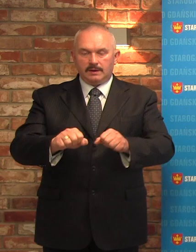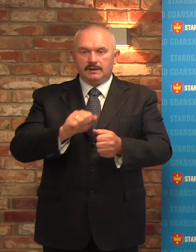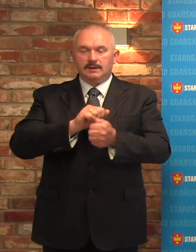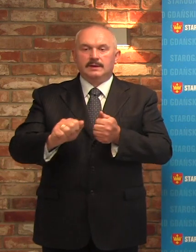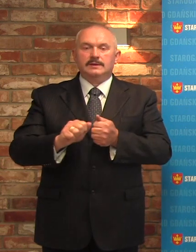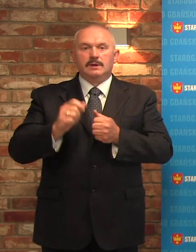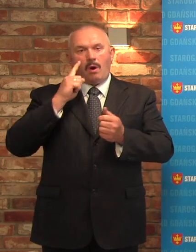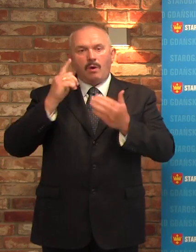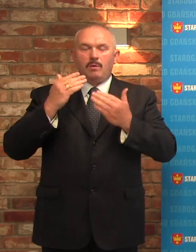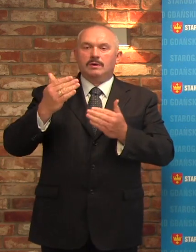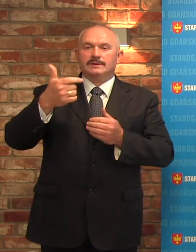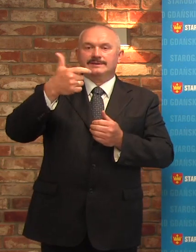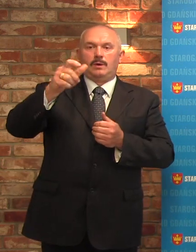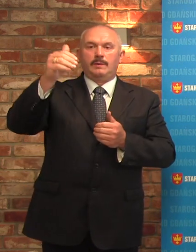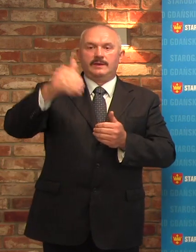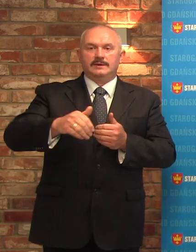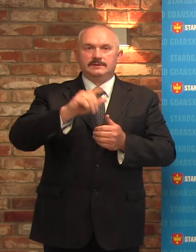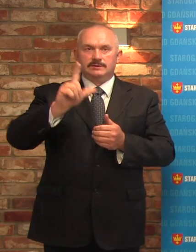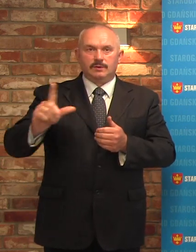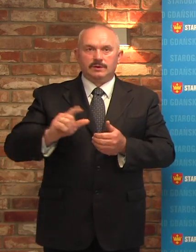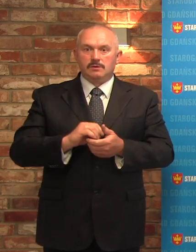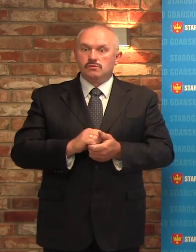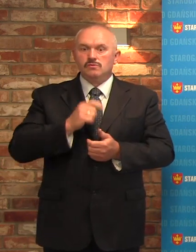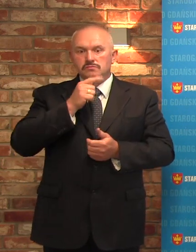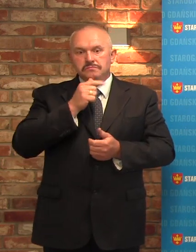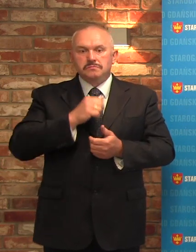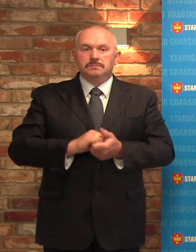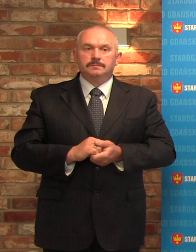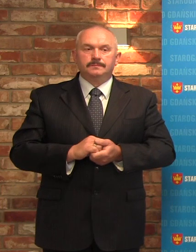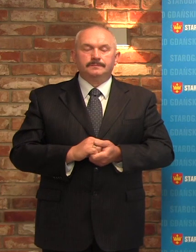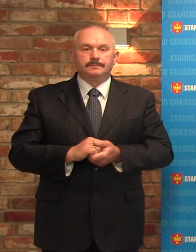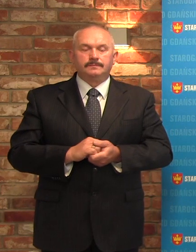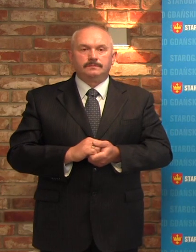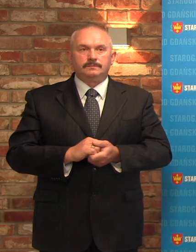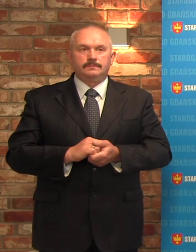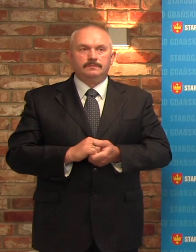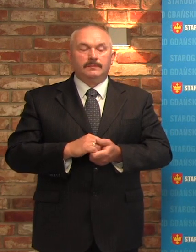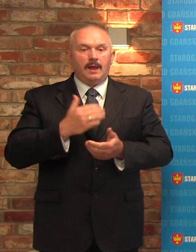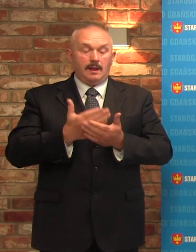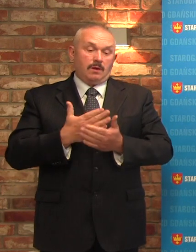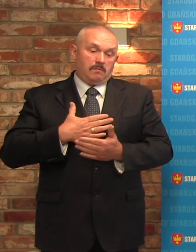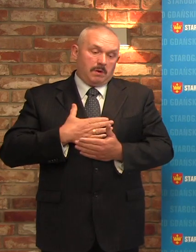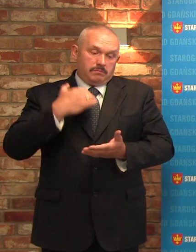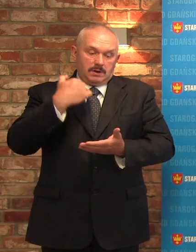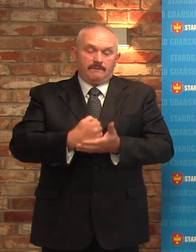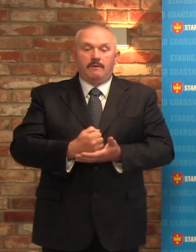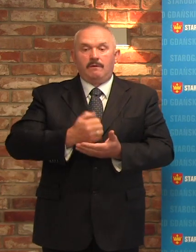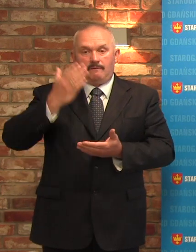około 100 tysięcy złotych. Szanowni Państwo, i dlatego też mamy prawo wiedzieć,